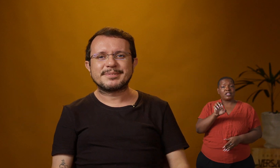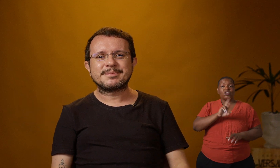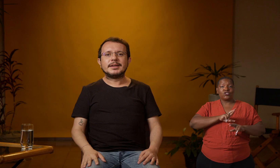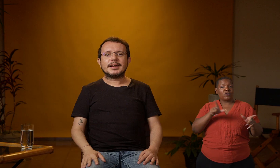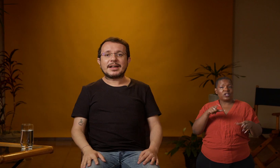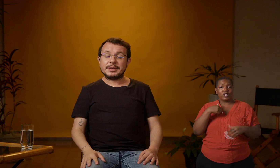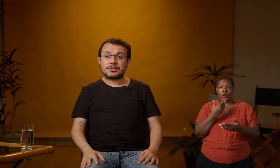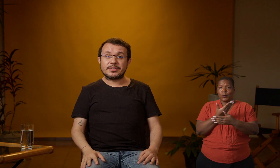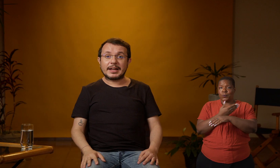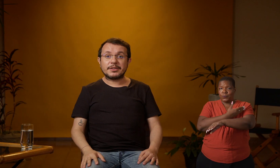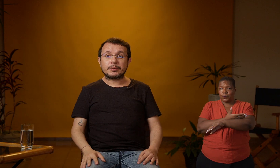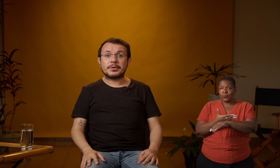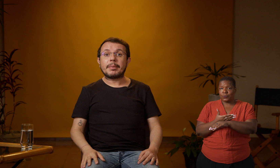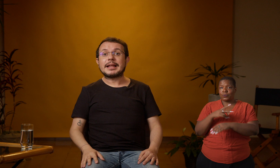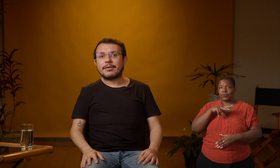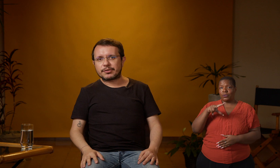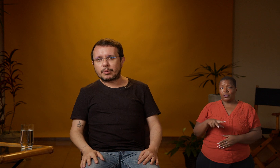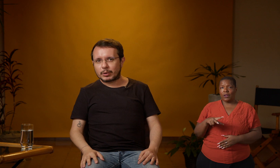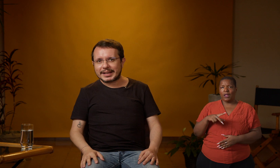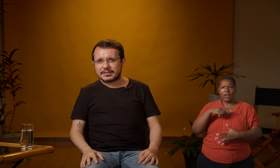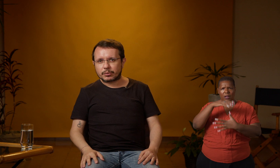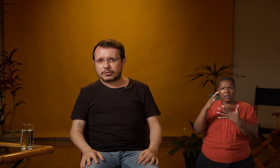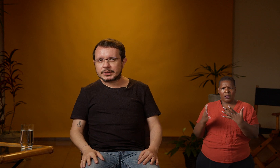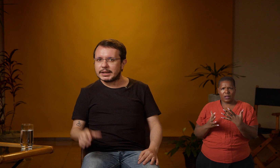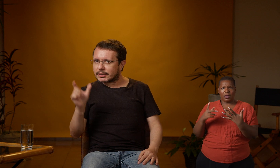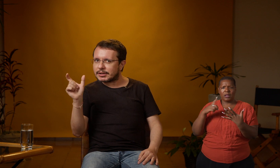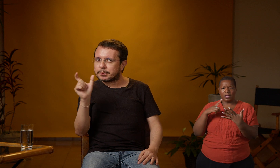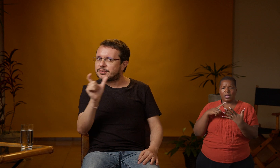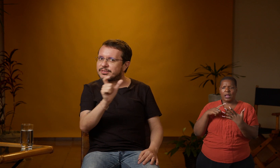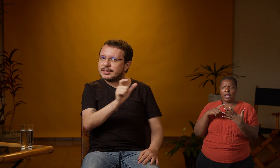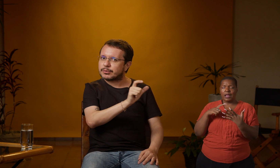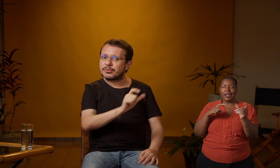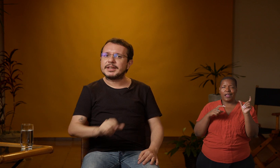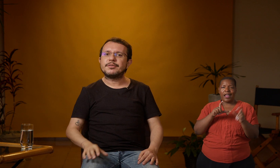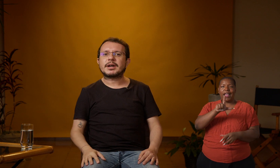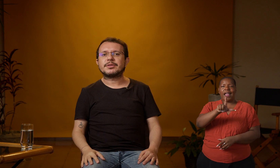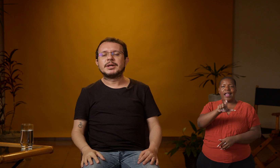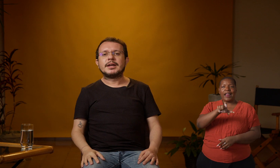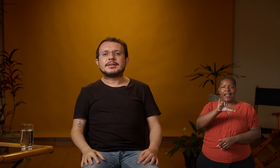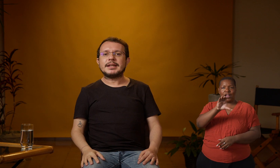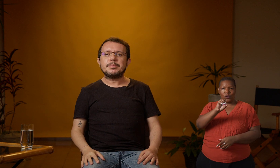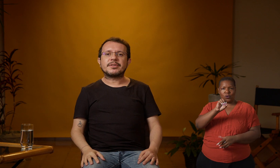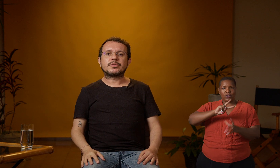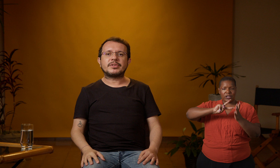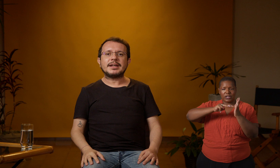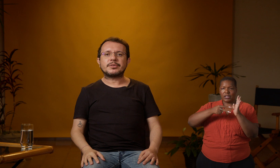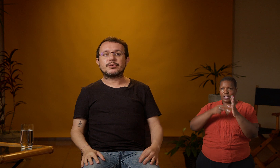As línguas de sinais possuem palavras como léxicos, né? Aquelas partezinhas com significado. Na Libras, os léxicos